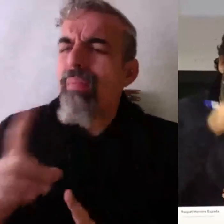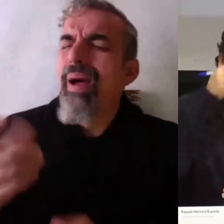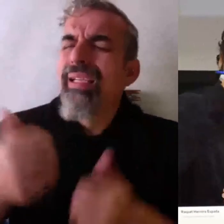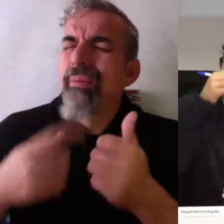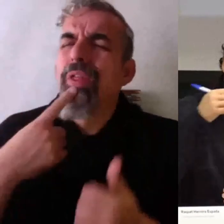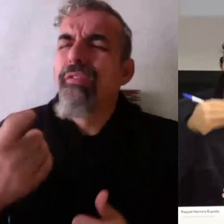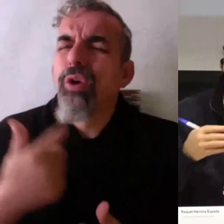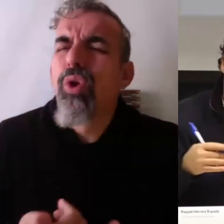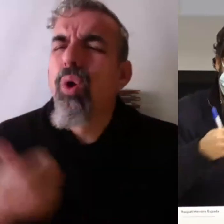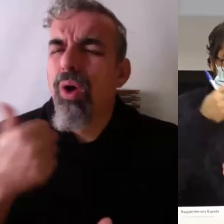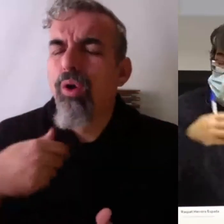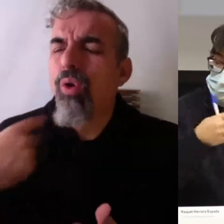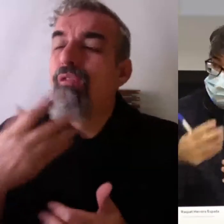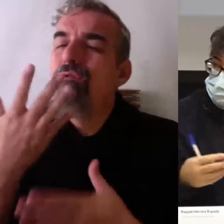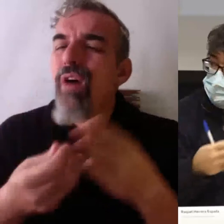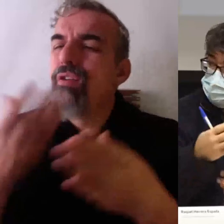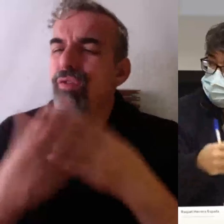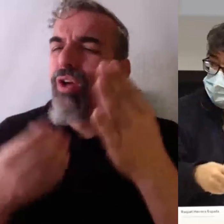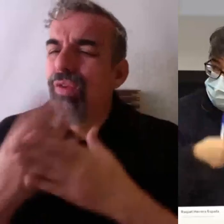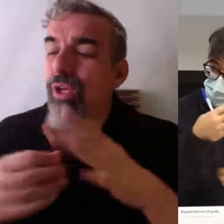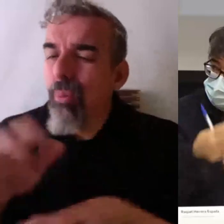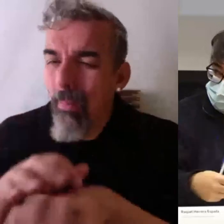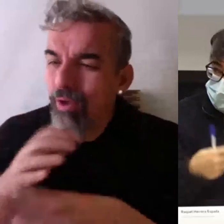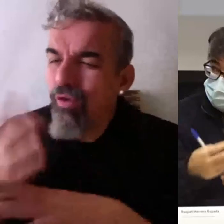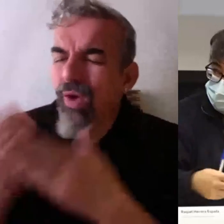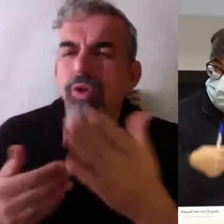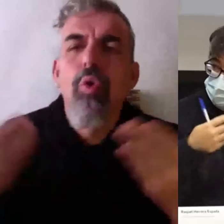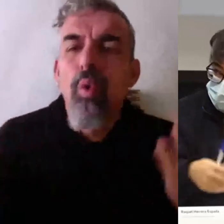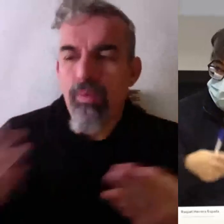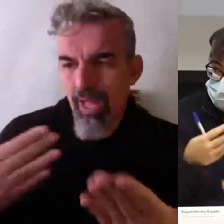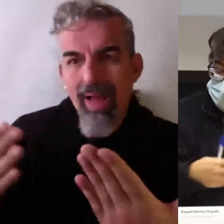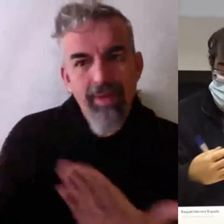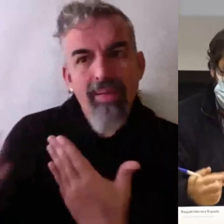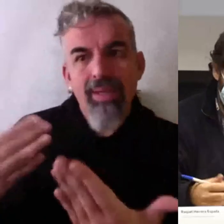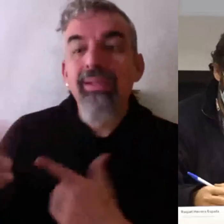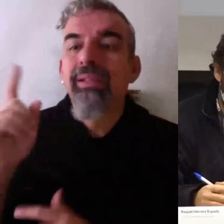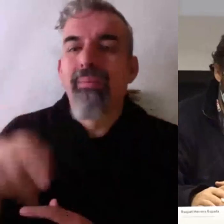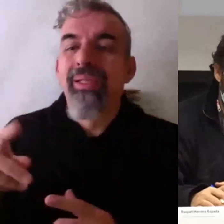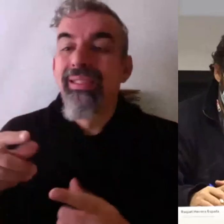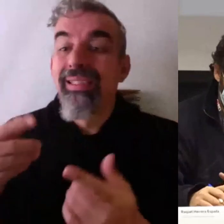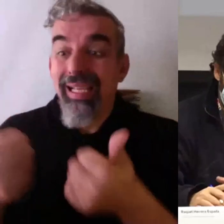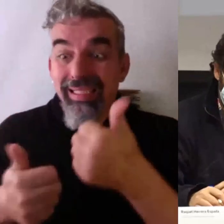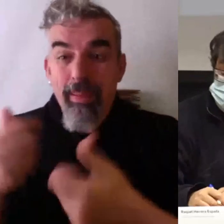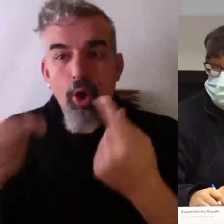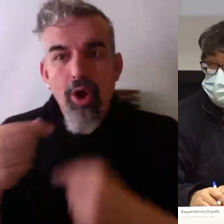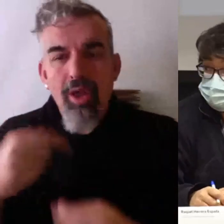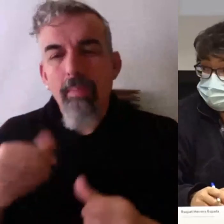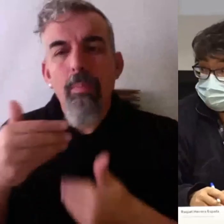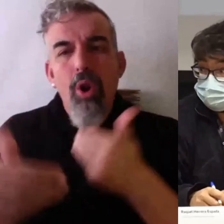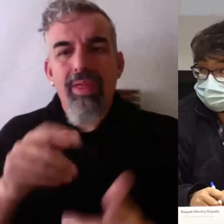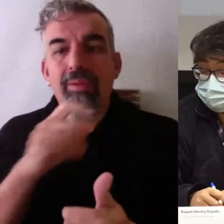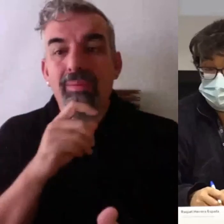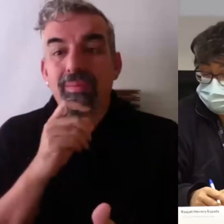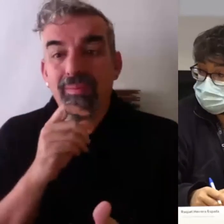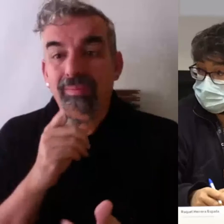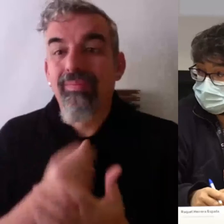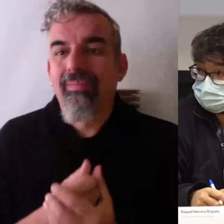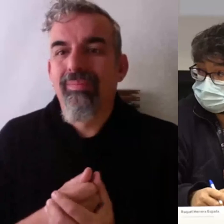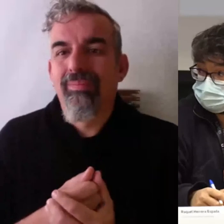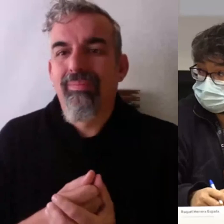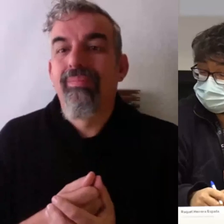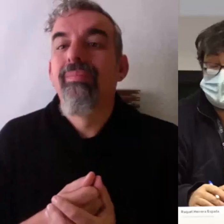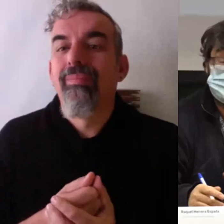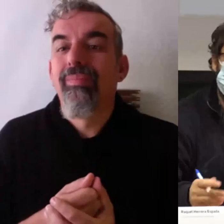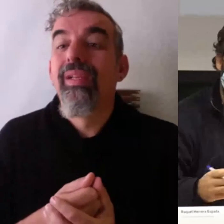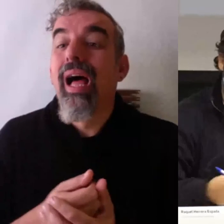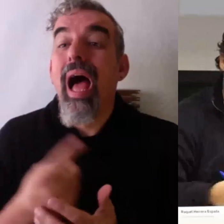les ponemos en el fuego donde han fallado la mayor parte de ellos, cuáles son las herramientas para corregir, etc. ¿Sabes qué no existe? Porque han suspendido.